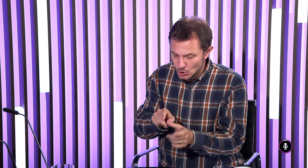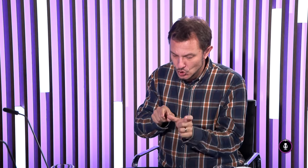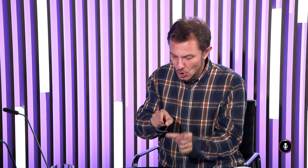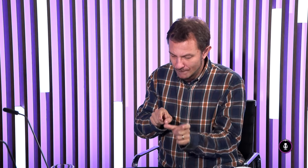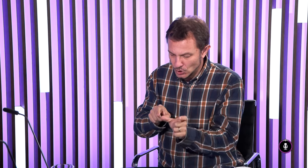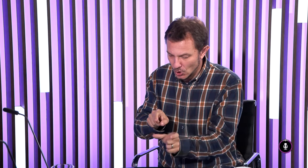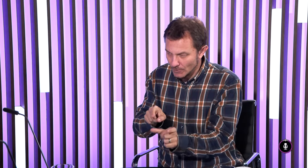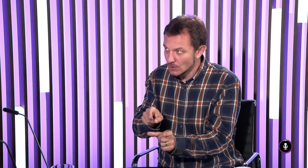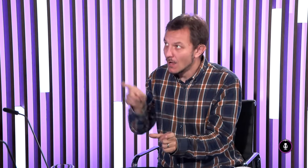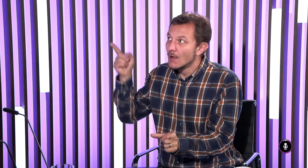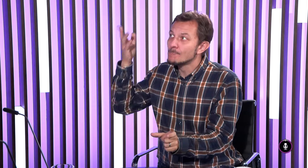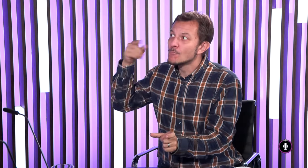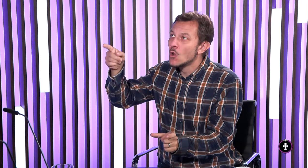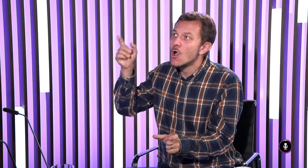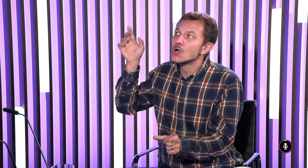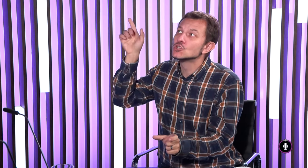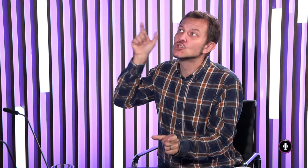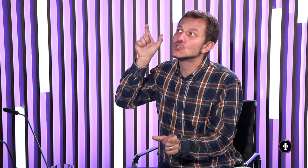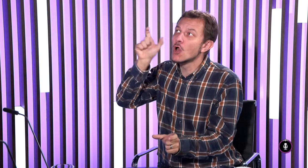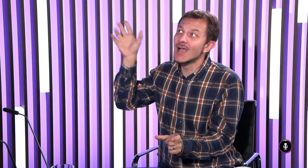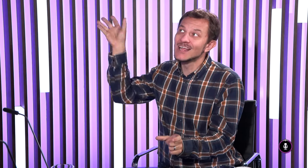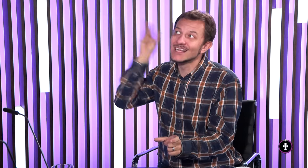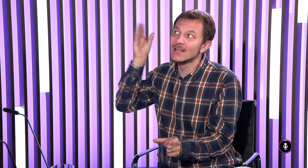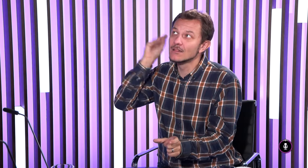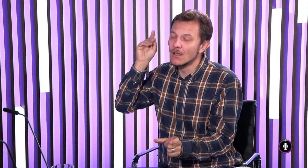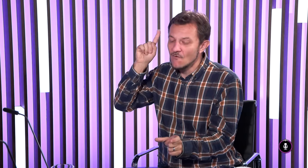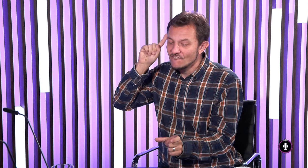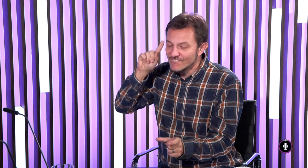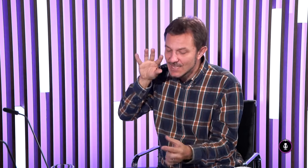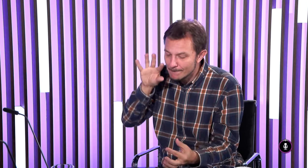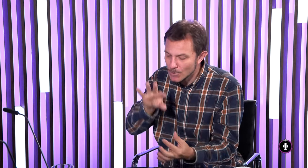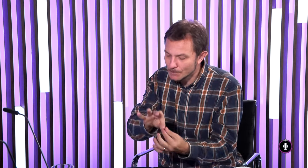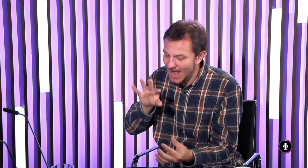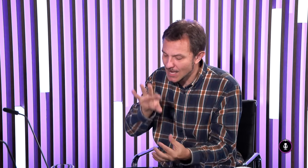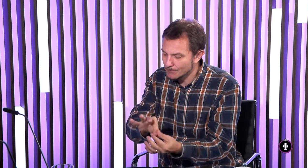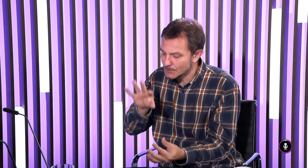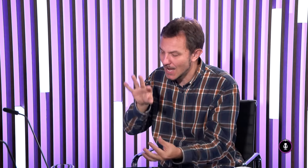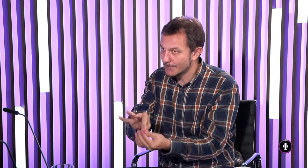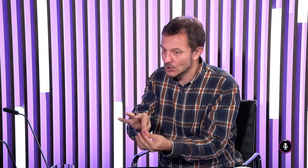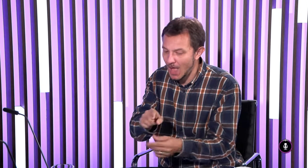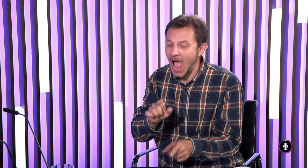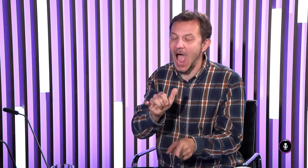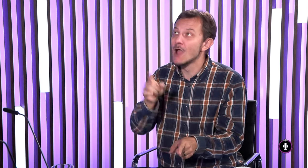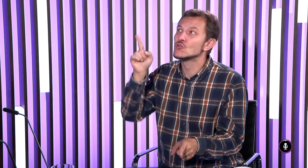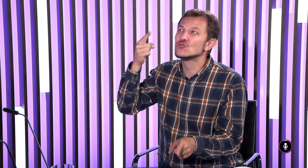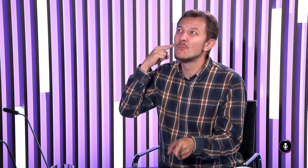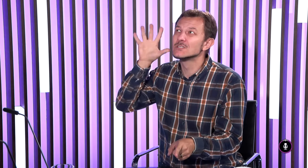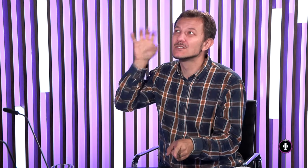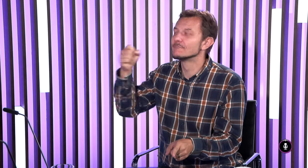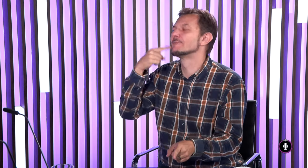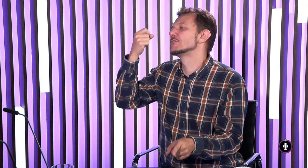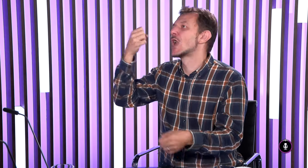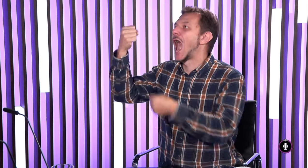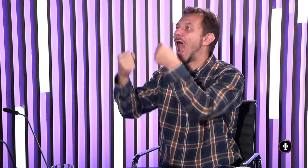A potom, keď sa číta, tak sa vlastne rozpamätávame na to a rozpamätávate sa, že toto sme počuli a my si to